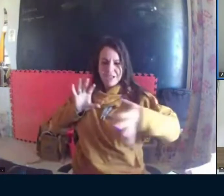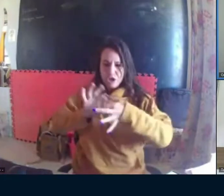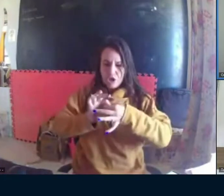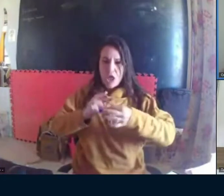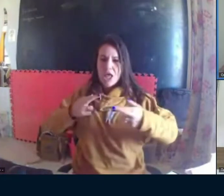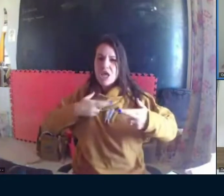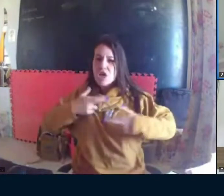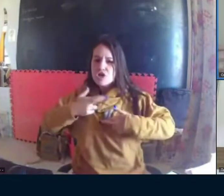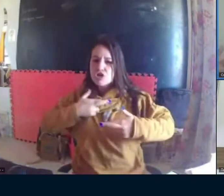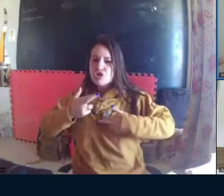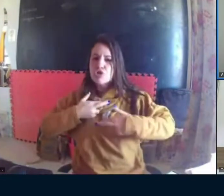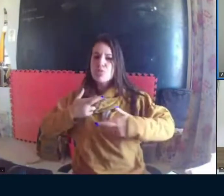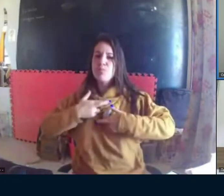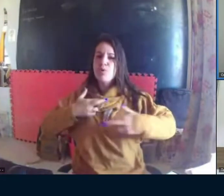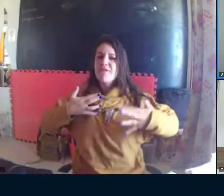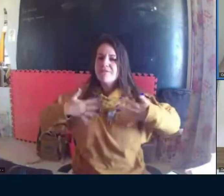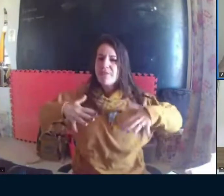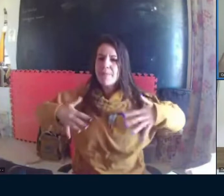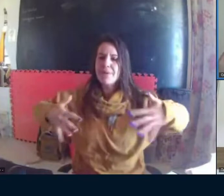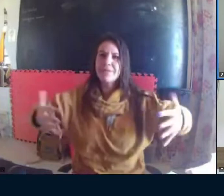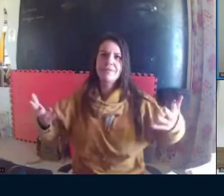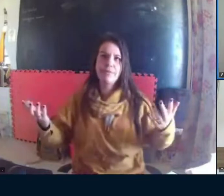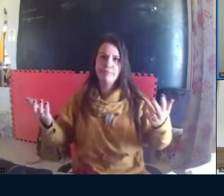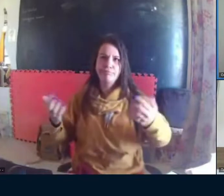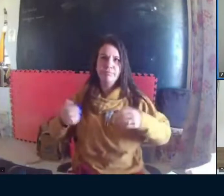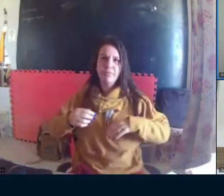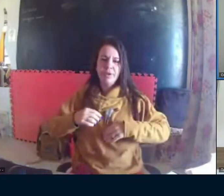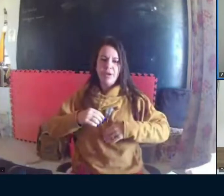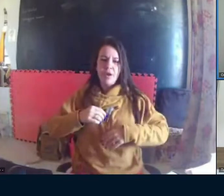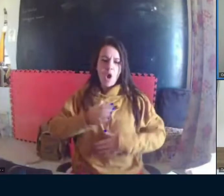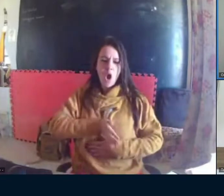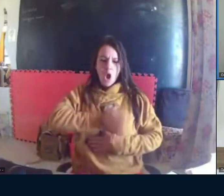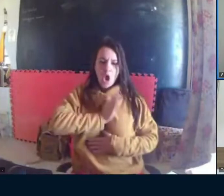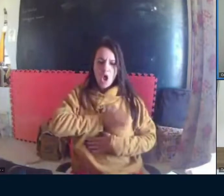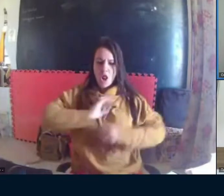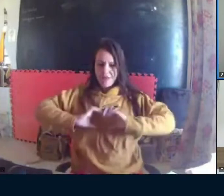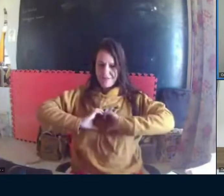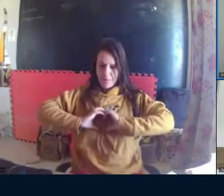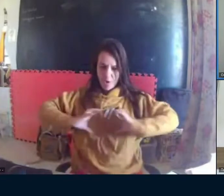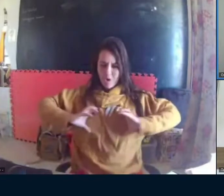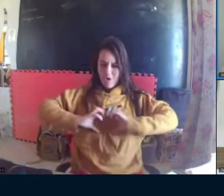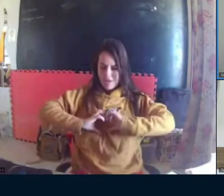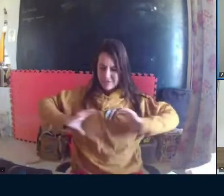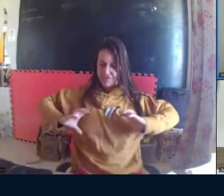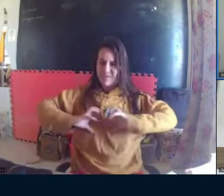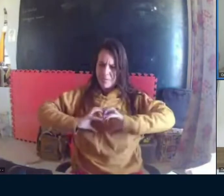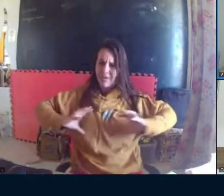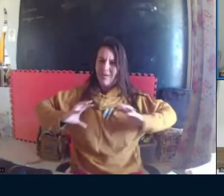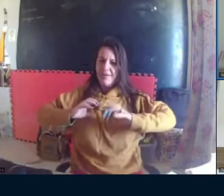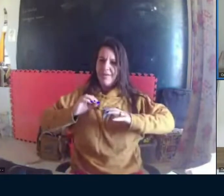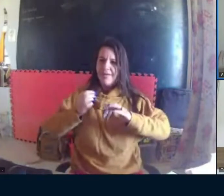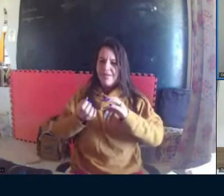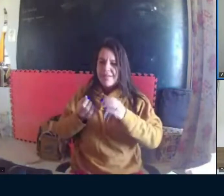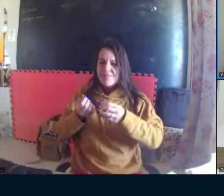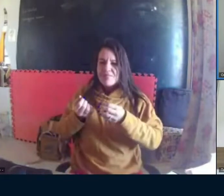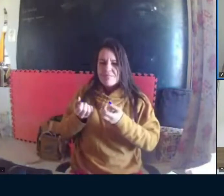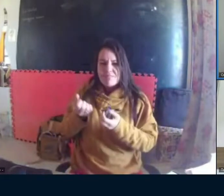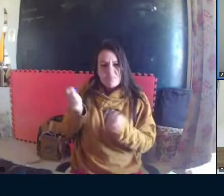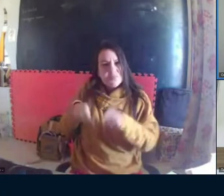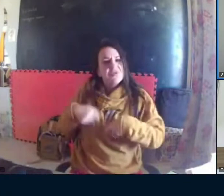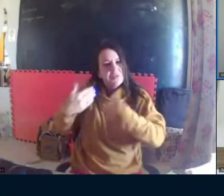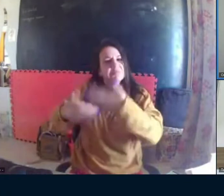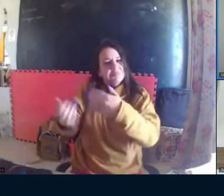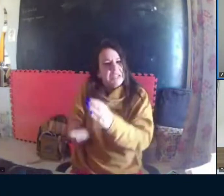algumas palavras na língua de sinais, o ritmo que ela apresentou, o ritmo do corpo, os